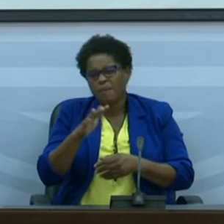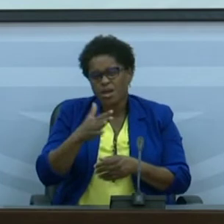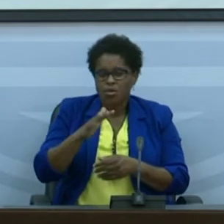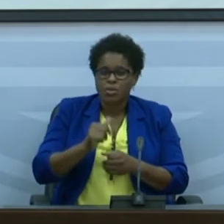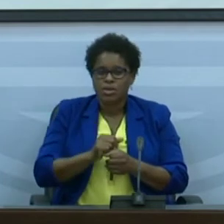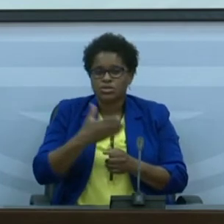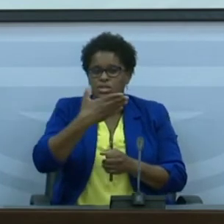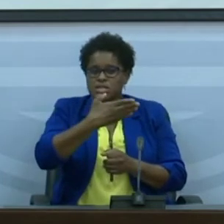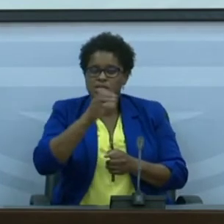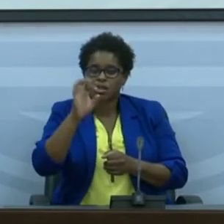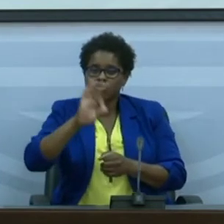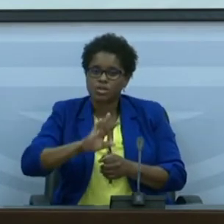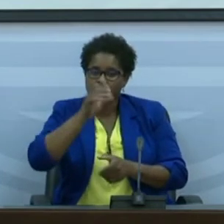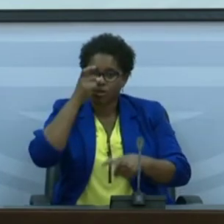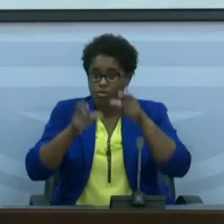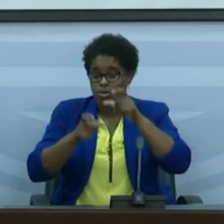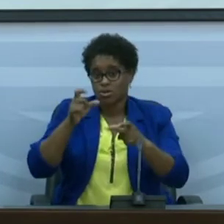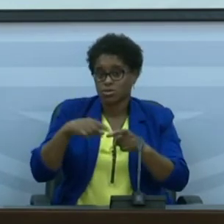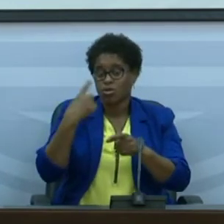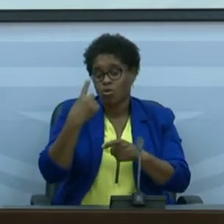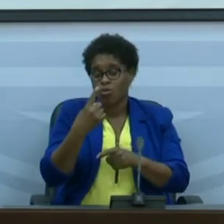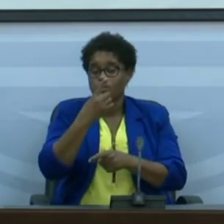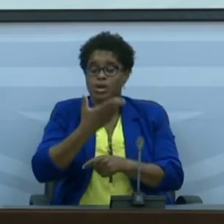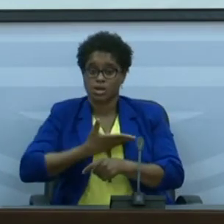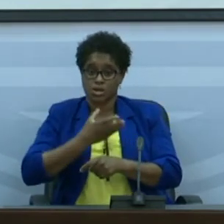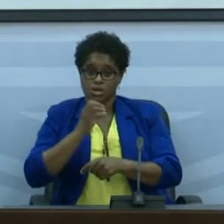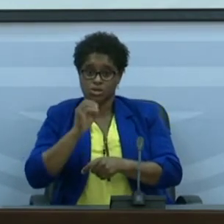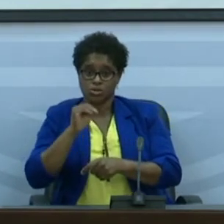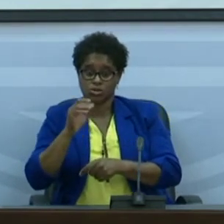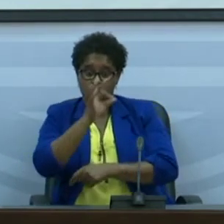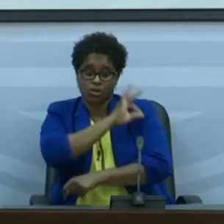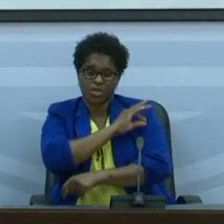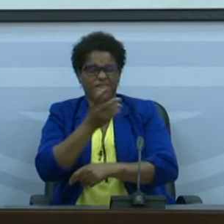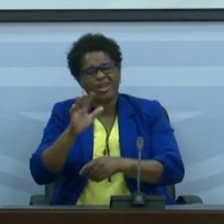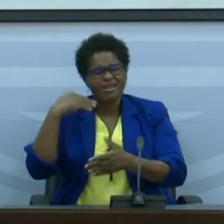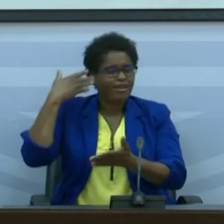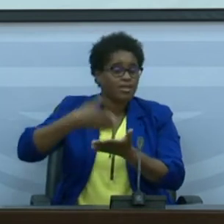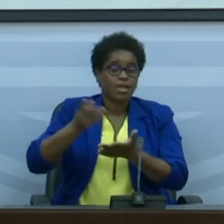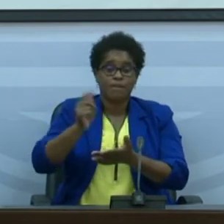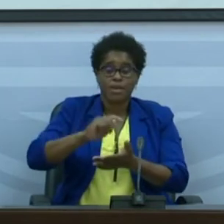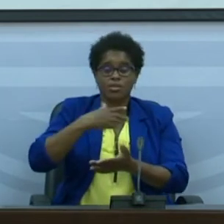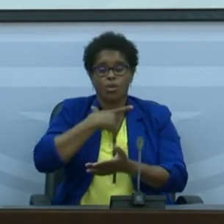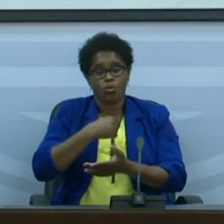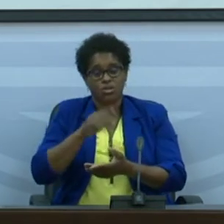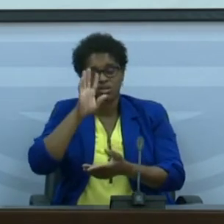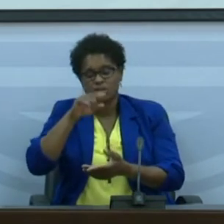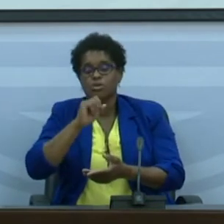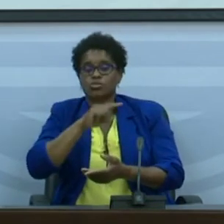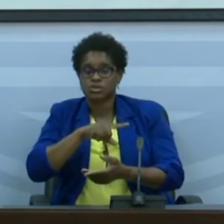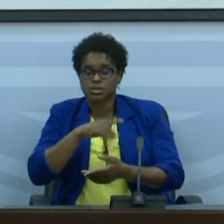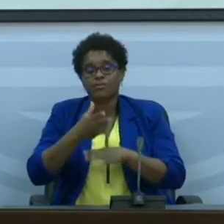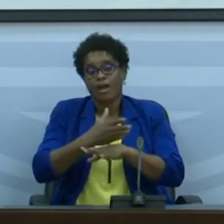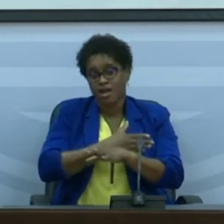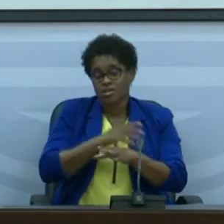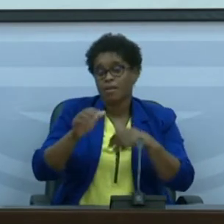70% da população com uma dose até meados de agosto se for possível antes melhor